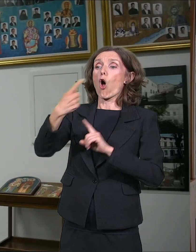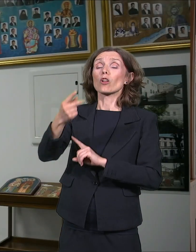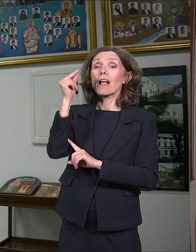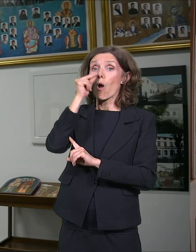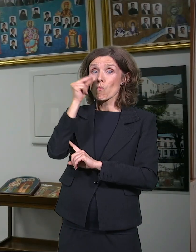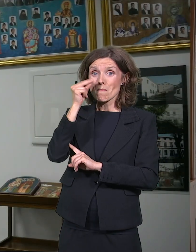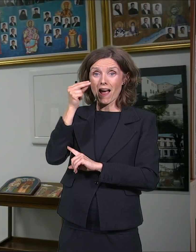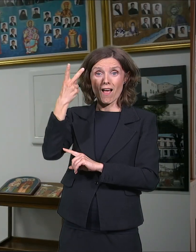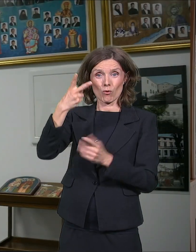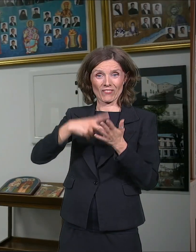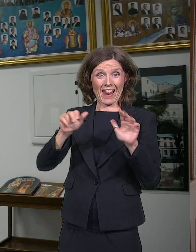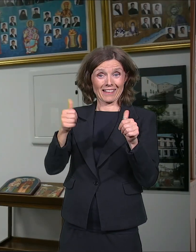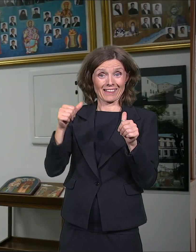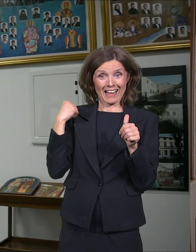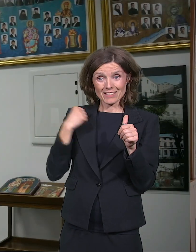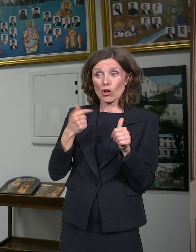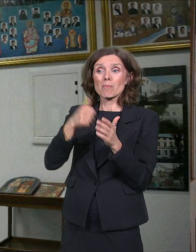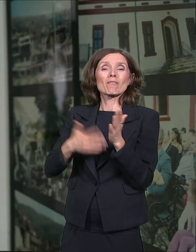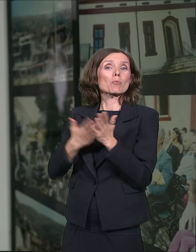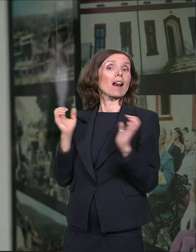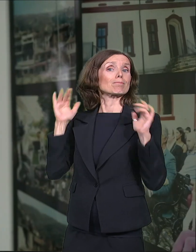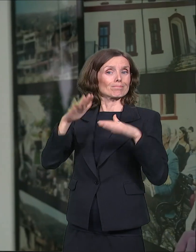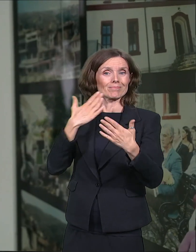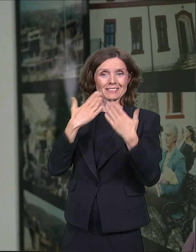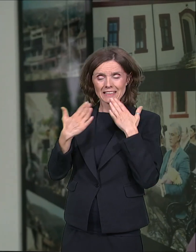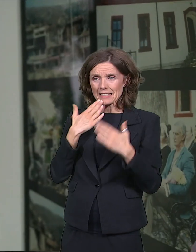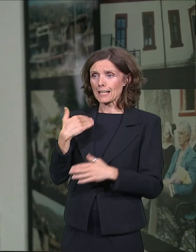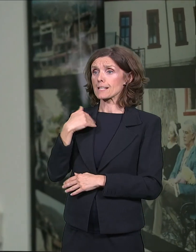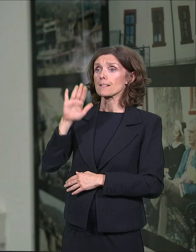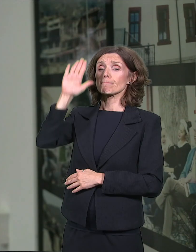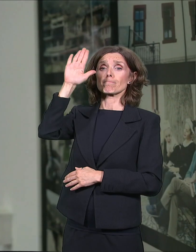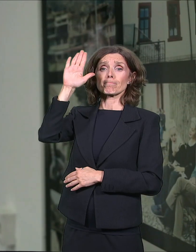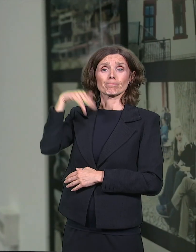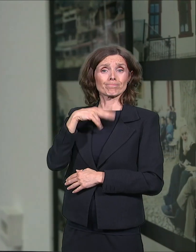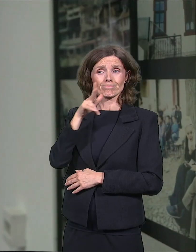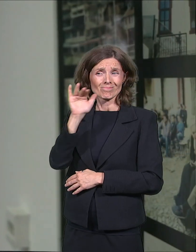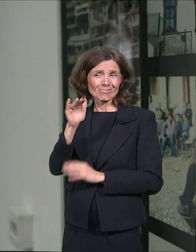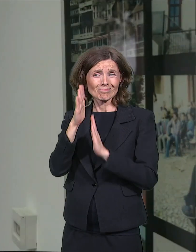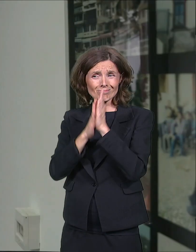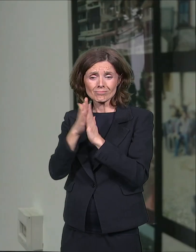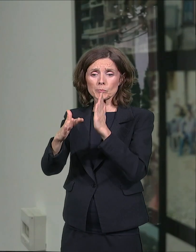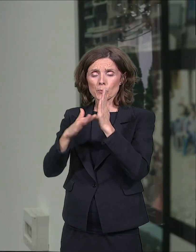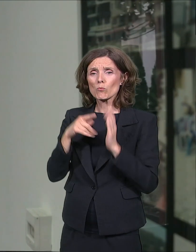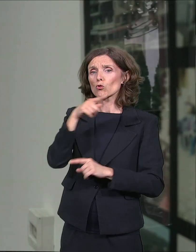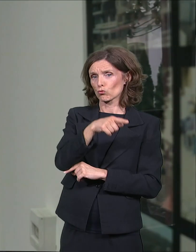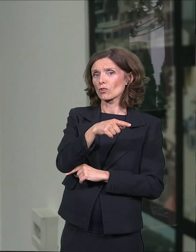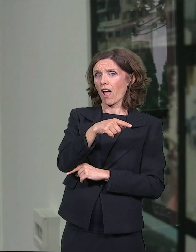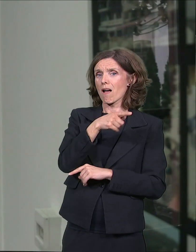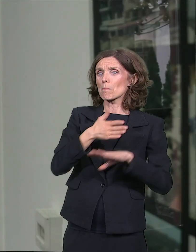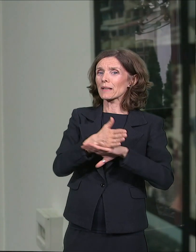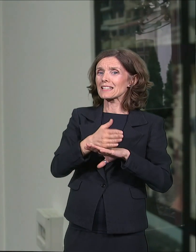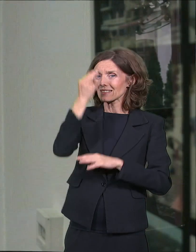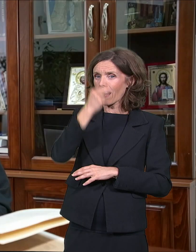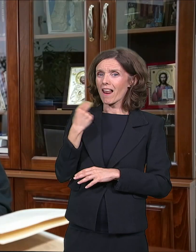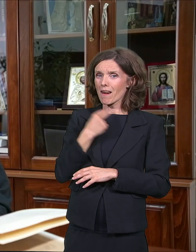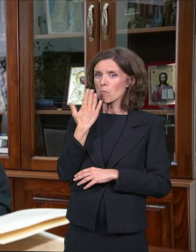I ja sam zatražio, iako je tada bilo teško mnogima da poveruju da je to moguće, pa i samom